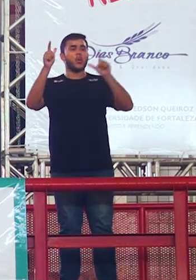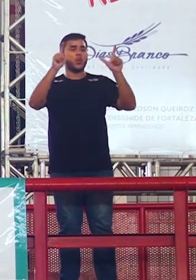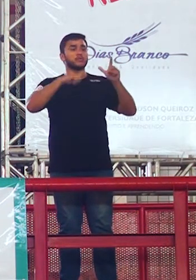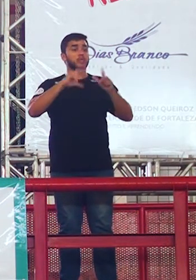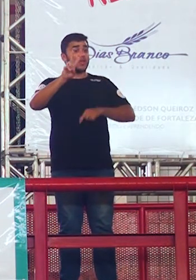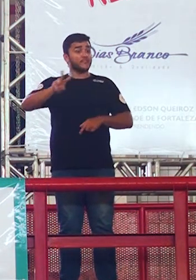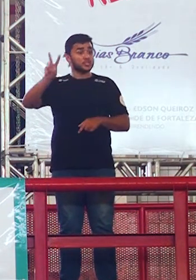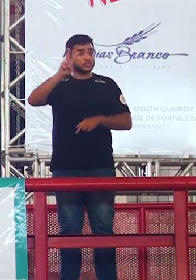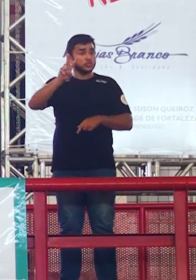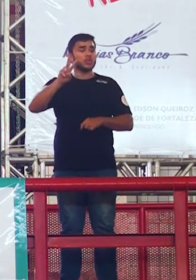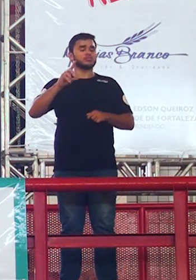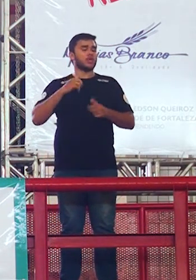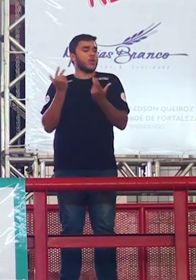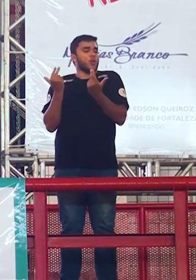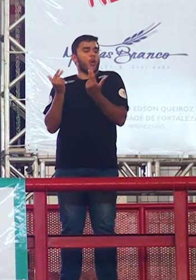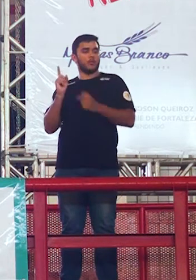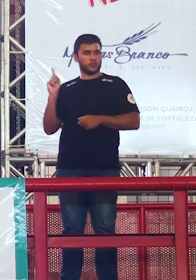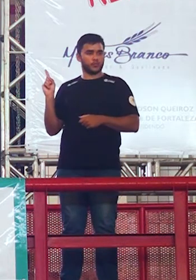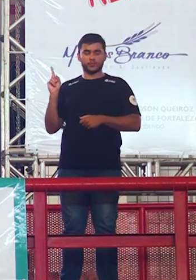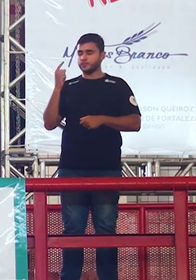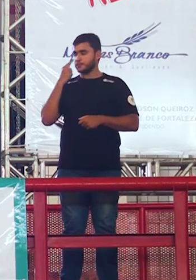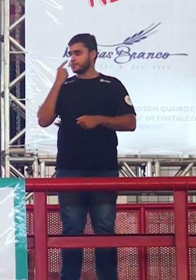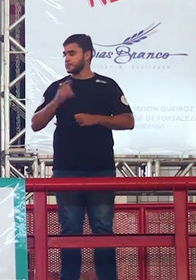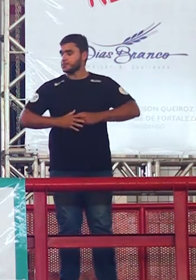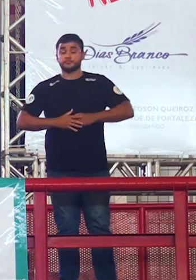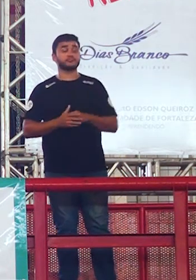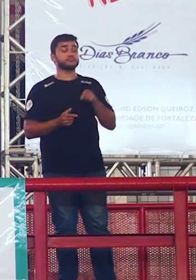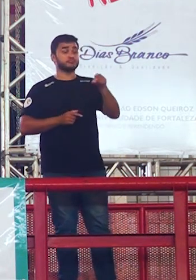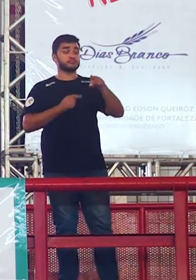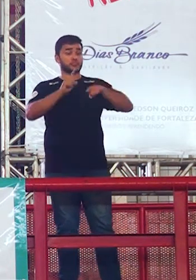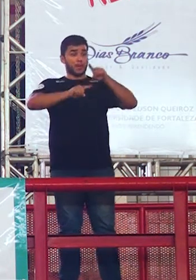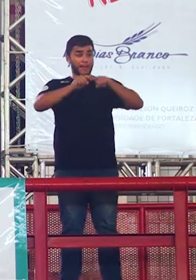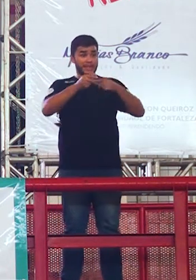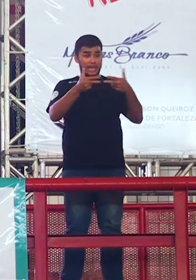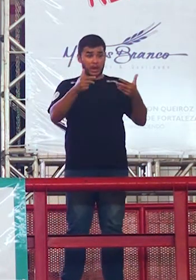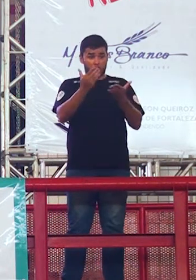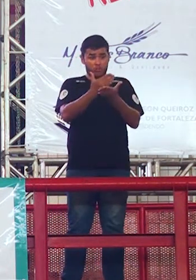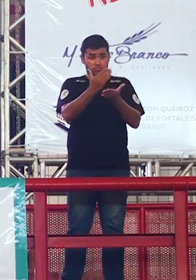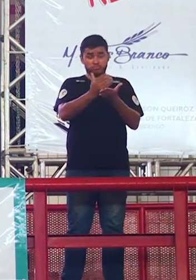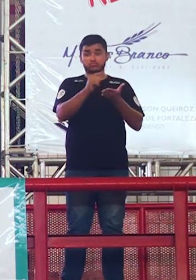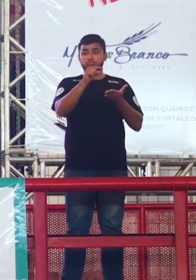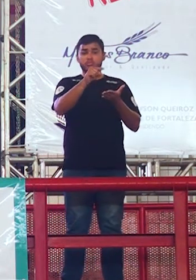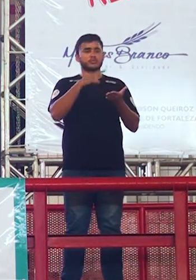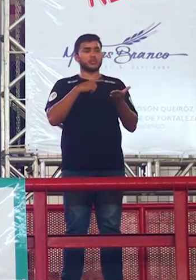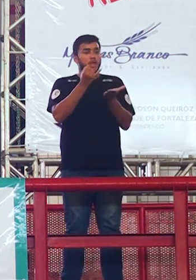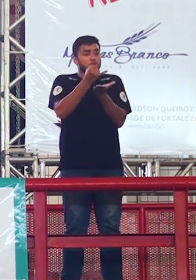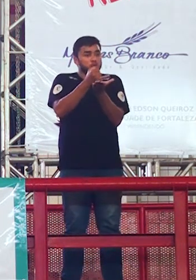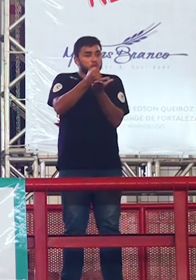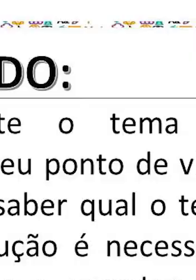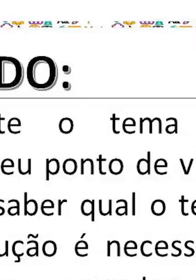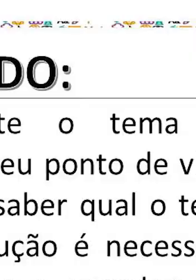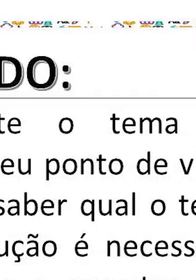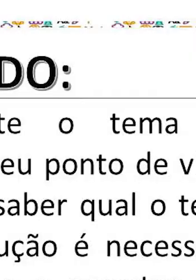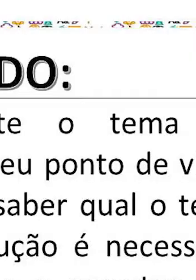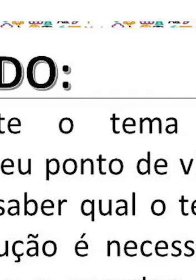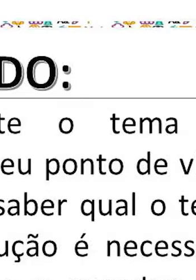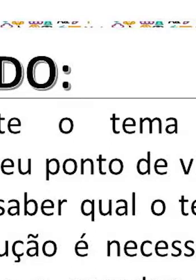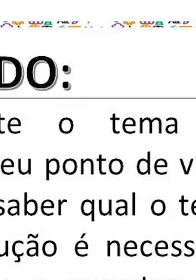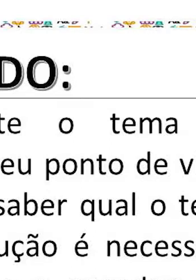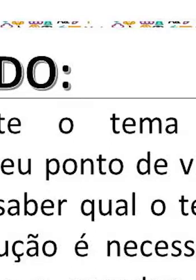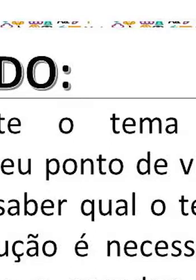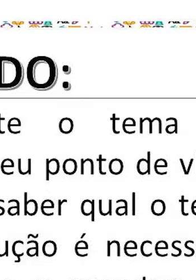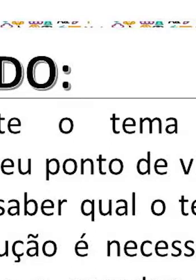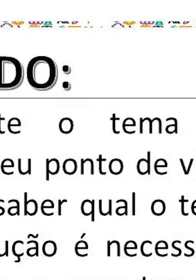se aí no seu material na página 18 diz que a introdução é o momento de apresentar